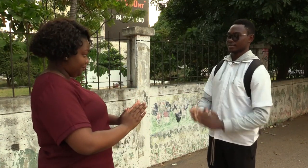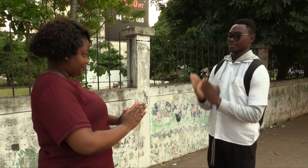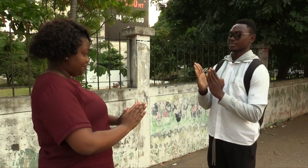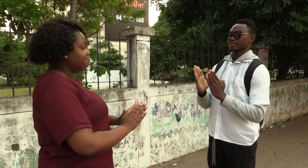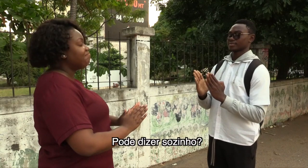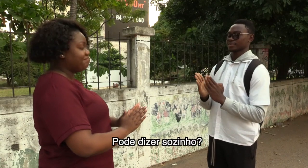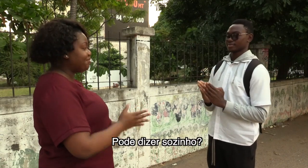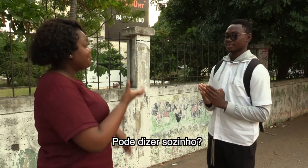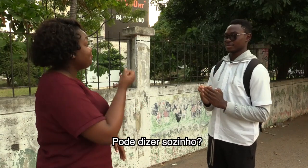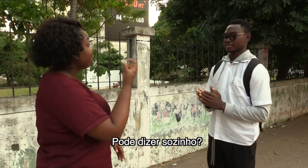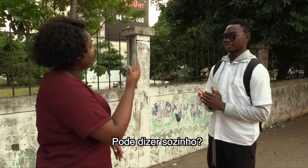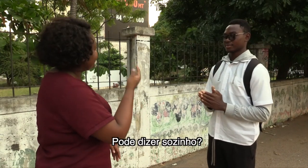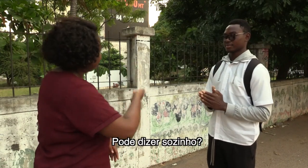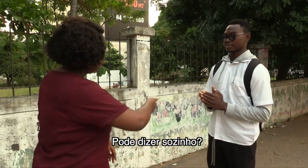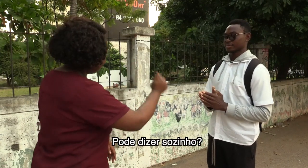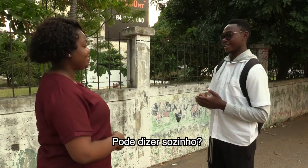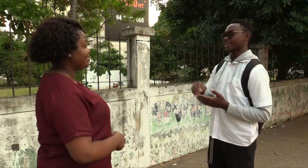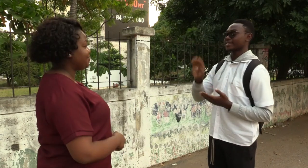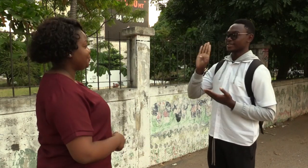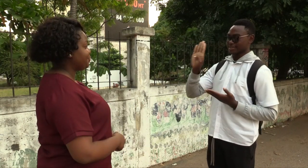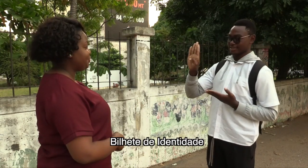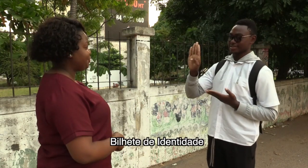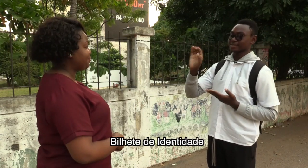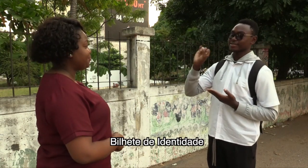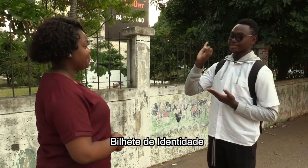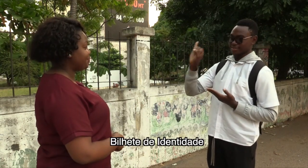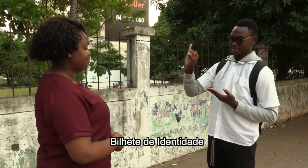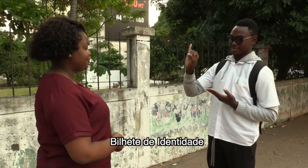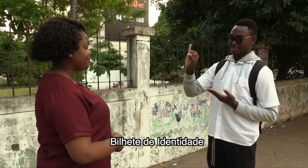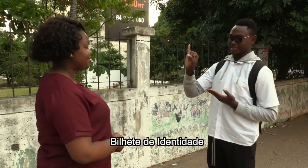Pode dizer sozinho bilhete de identidade,